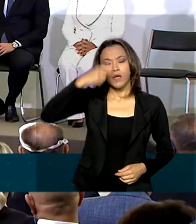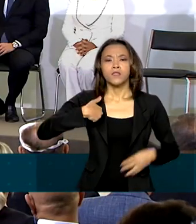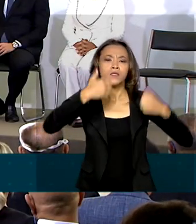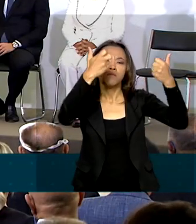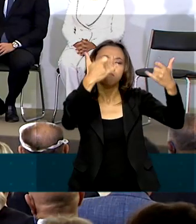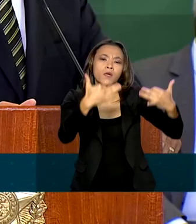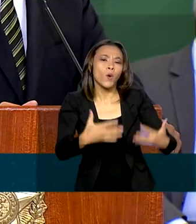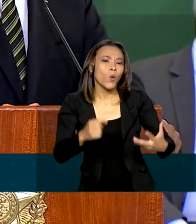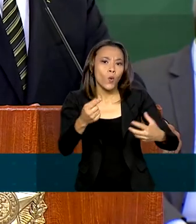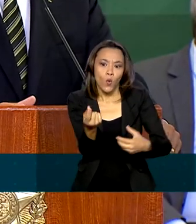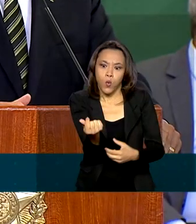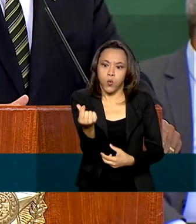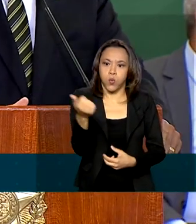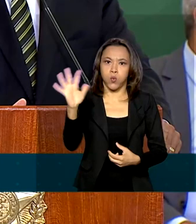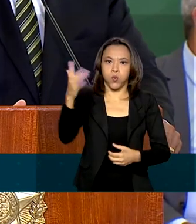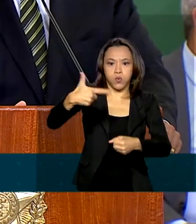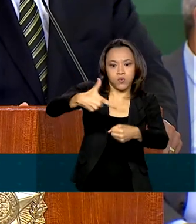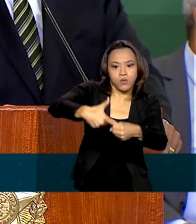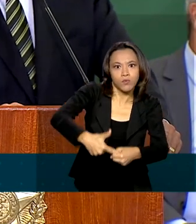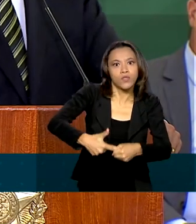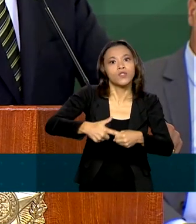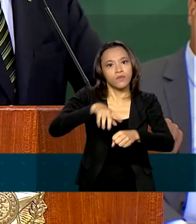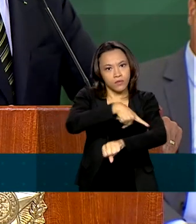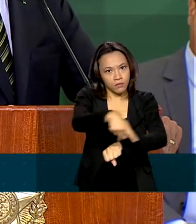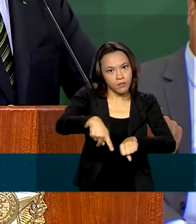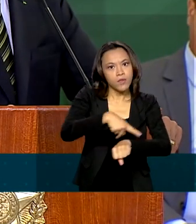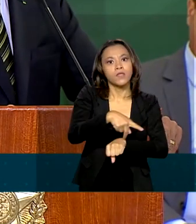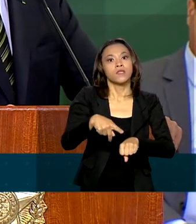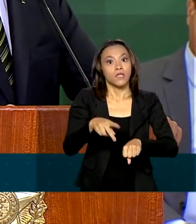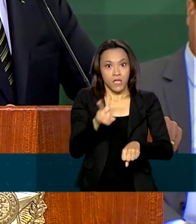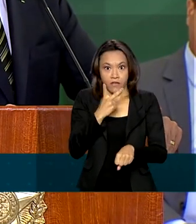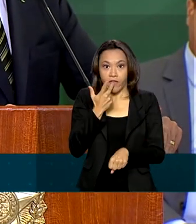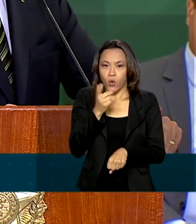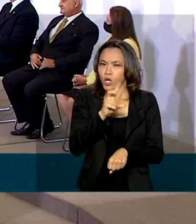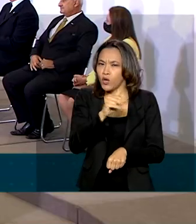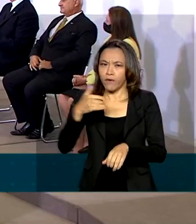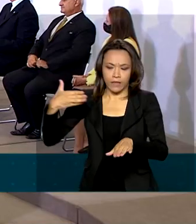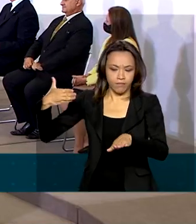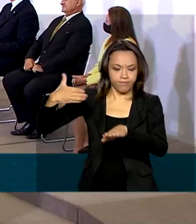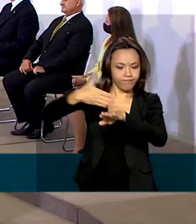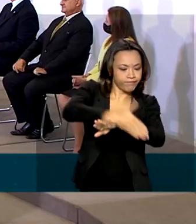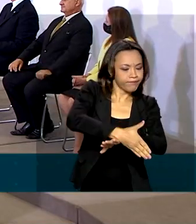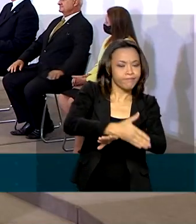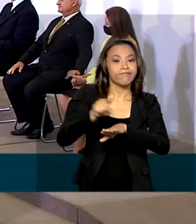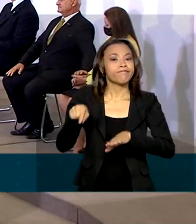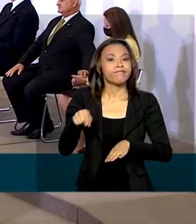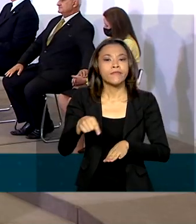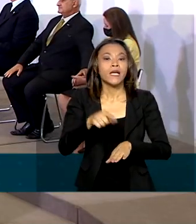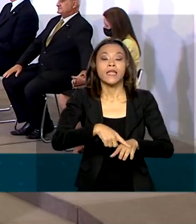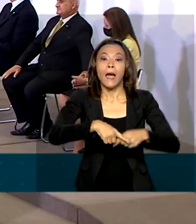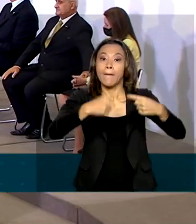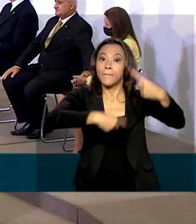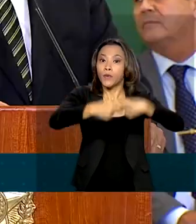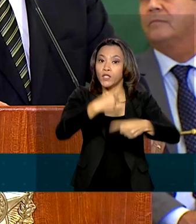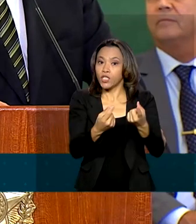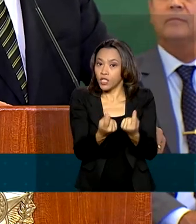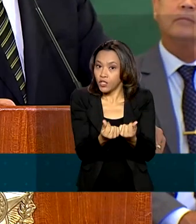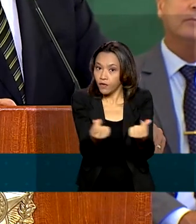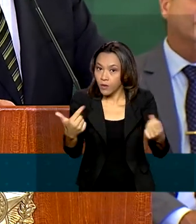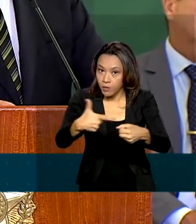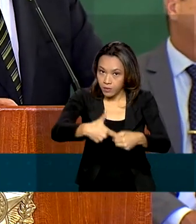valor dos combustíveis no país e voltou a afirmar que não haverá interferência na política de preços da Petrobras.